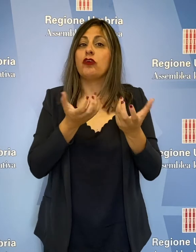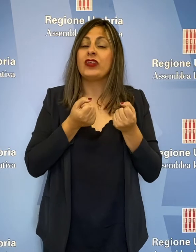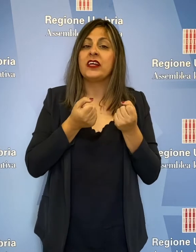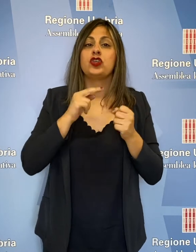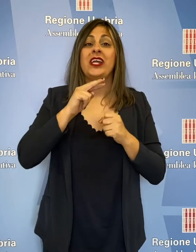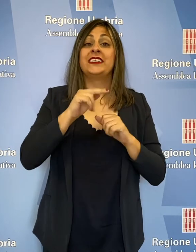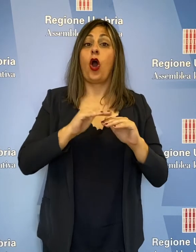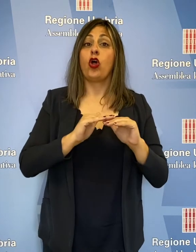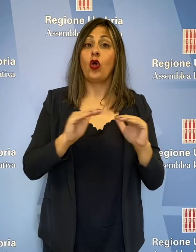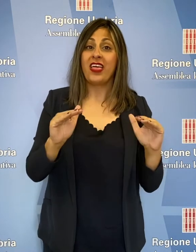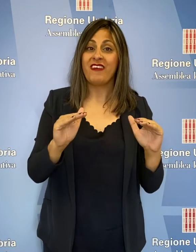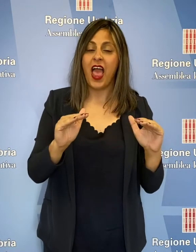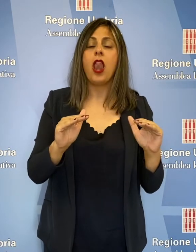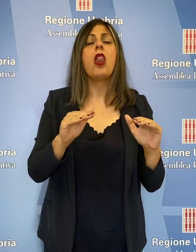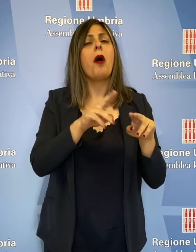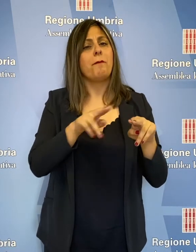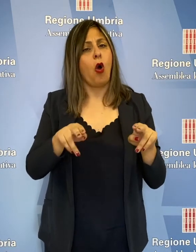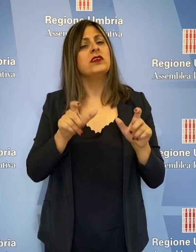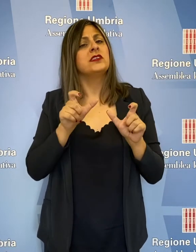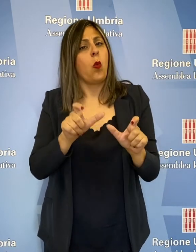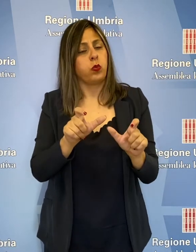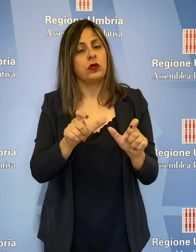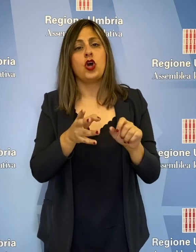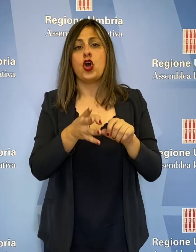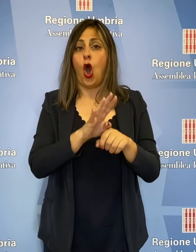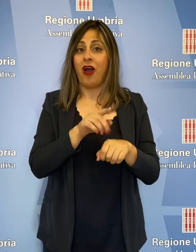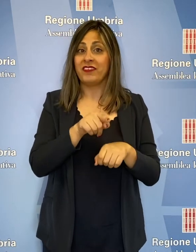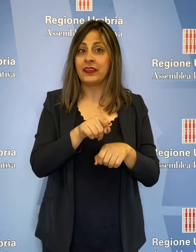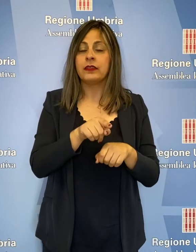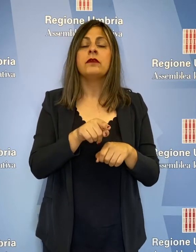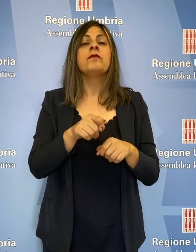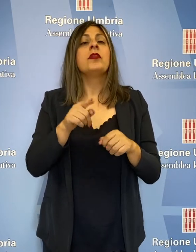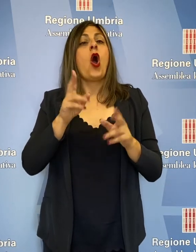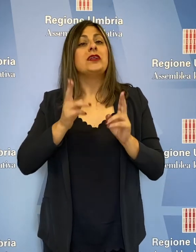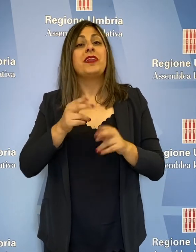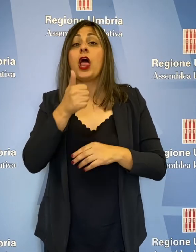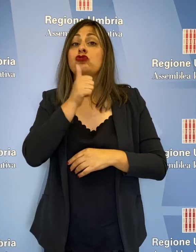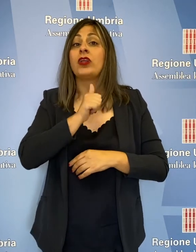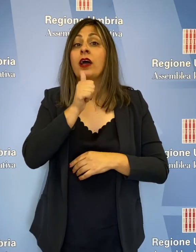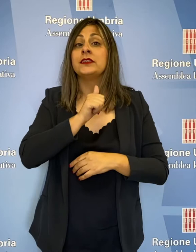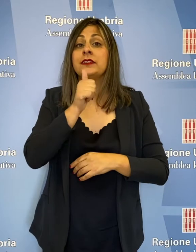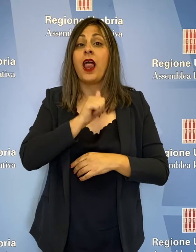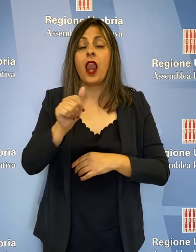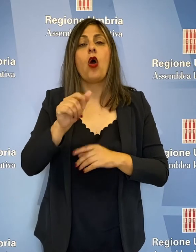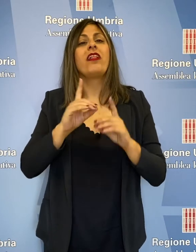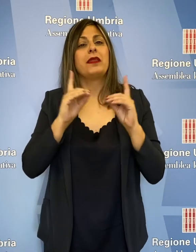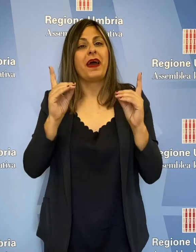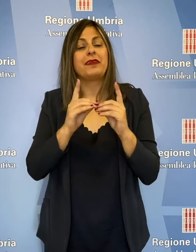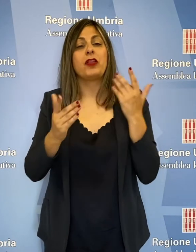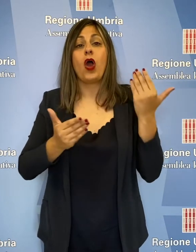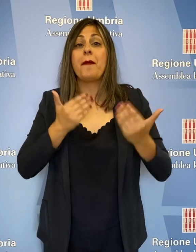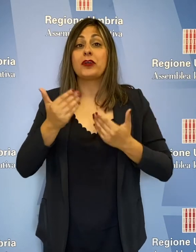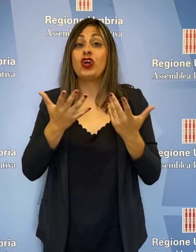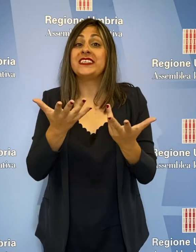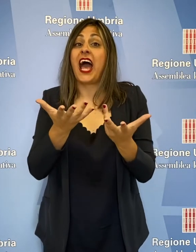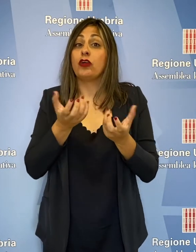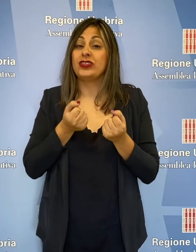Accettazione di secondo livello con posti dedicati al Covid, ospedale di Città di Castello, Dipartimento di Emergenza e